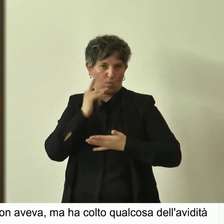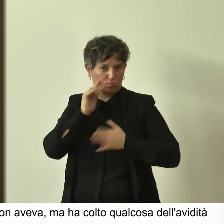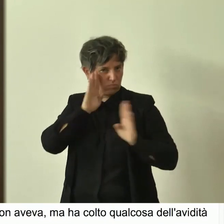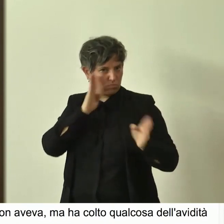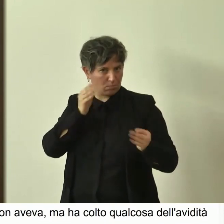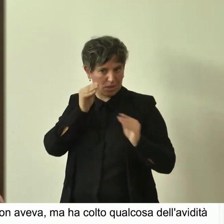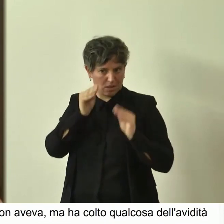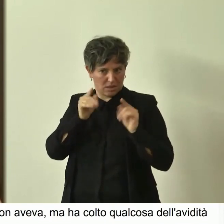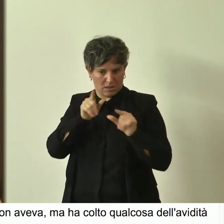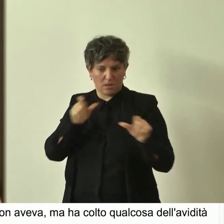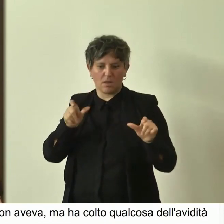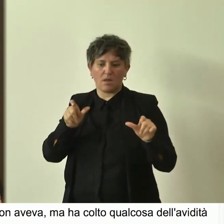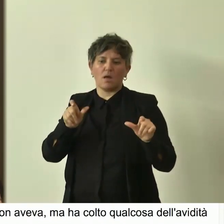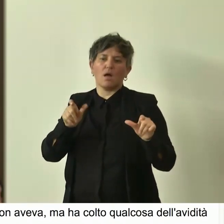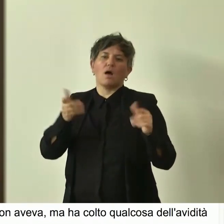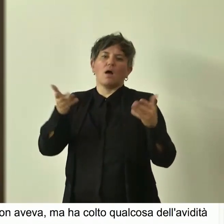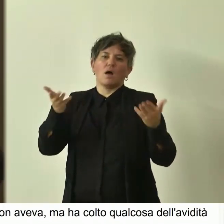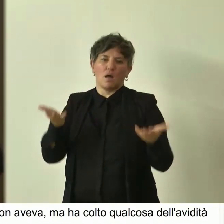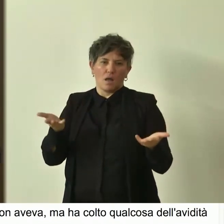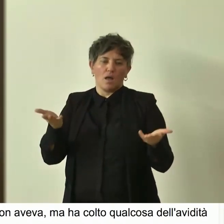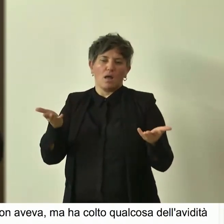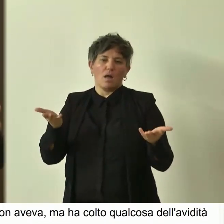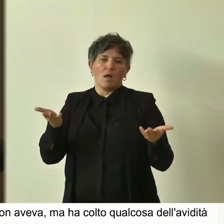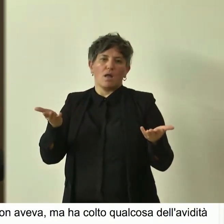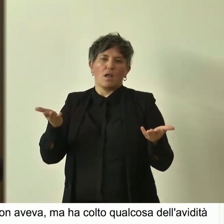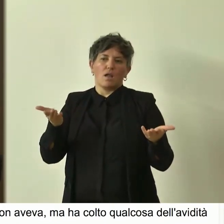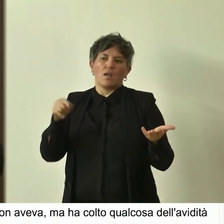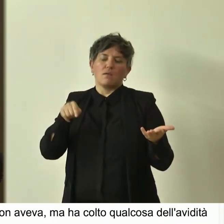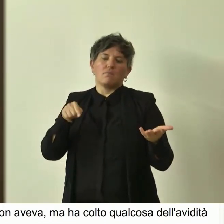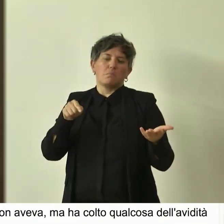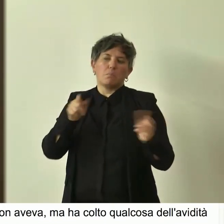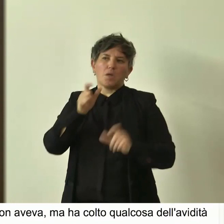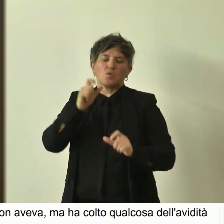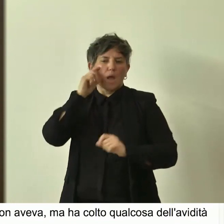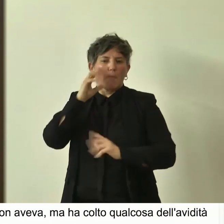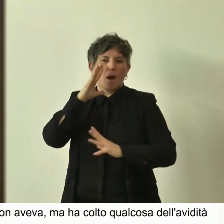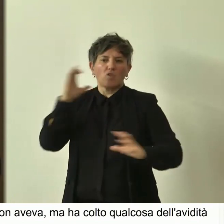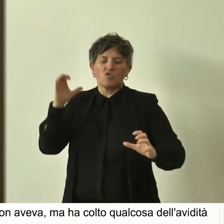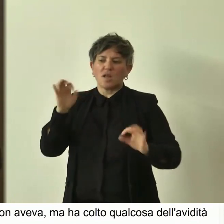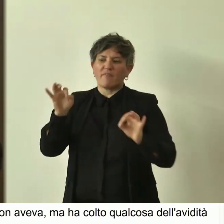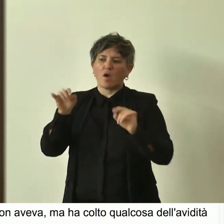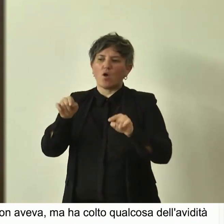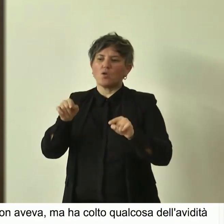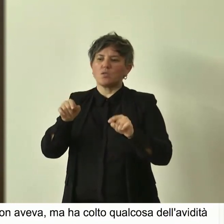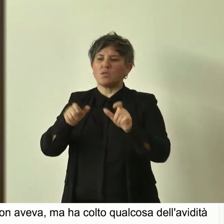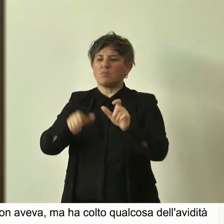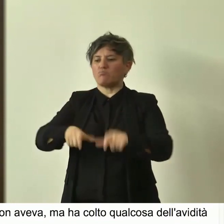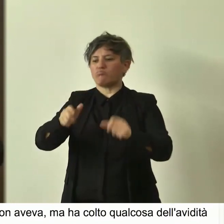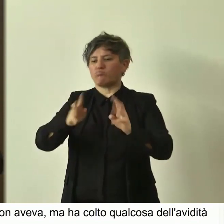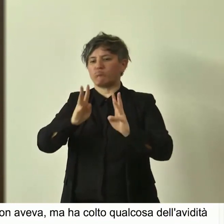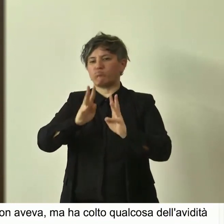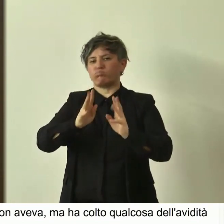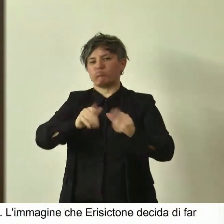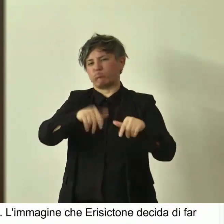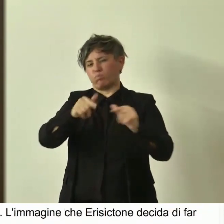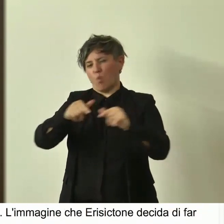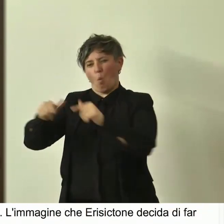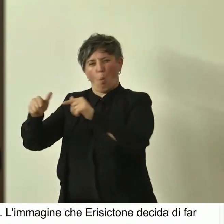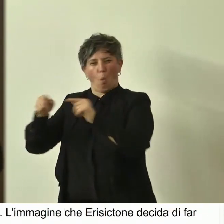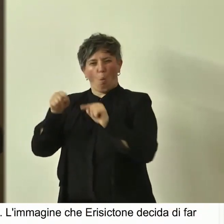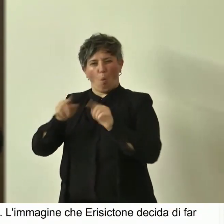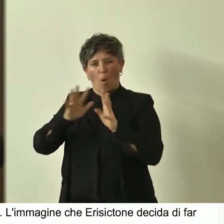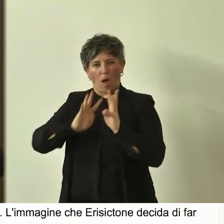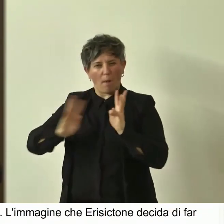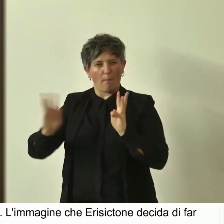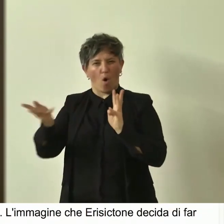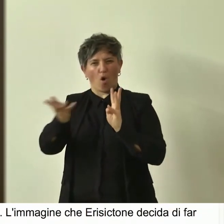diciamo, e addirittura si immaginava che ci fossero delle divinità minori che vivevano